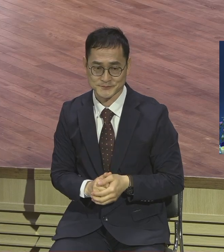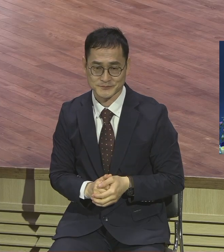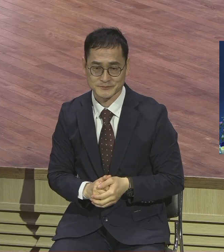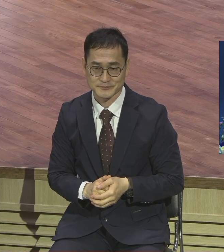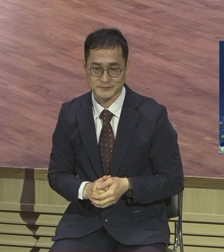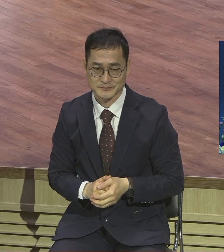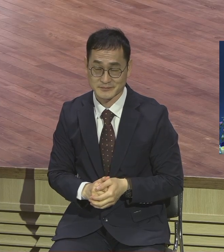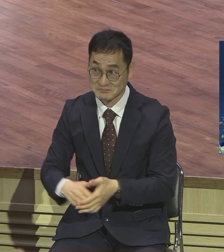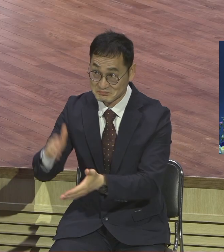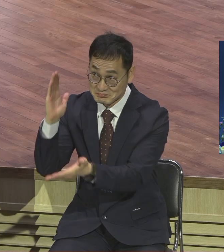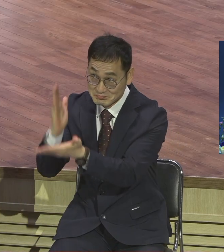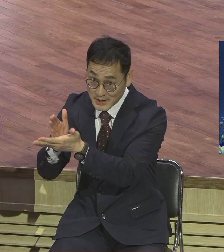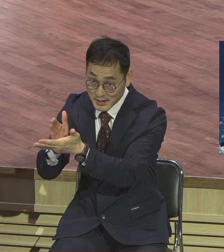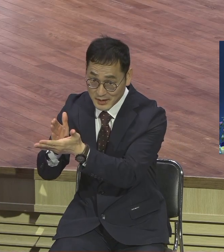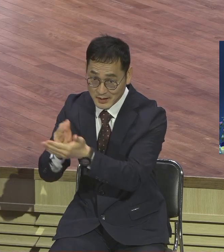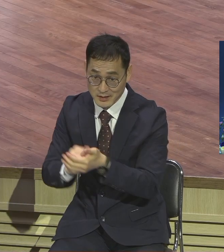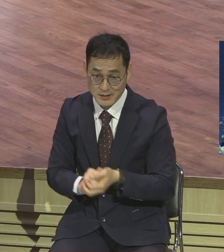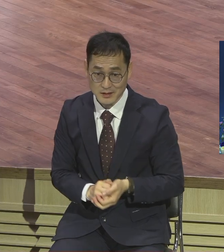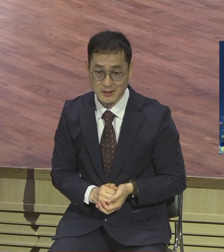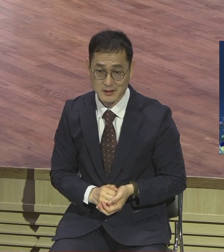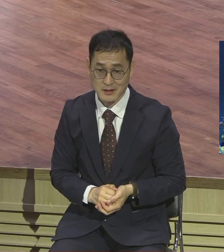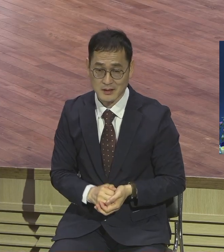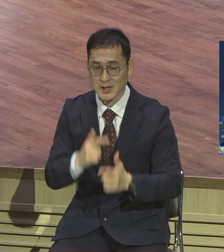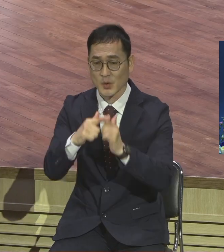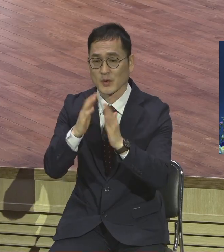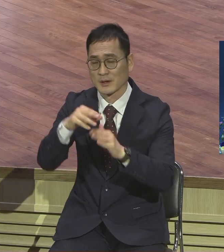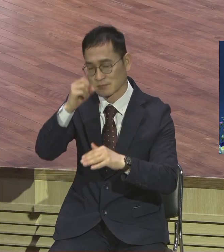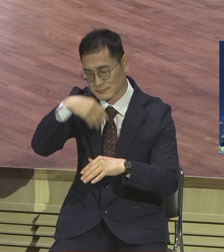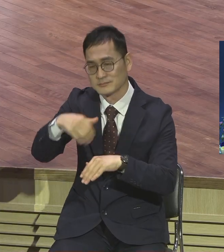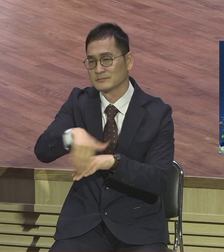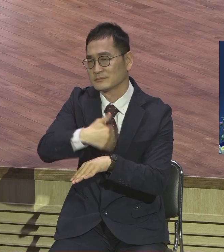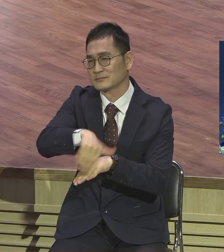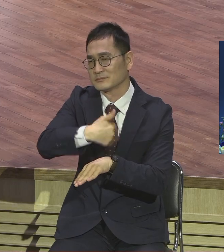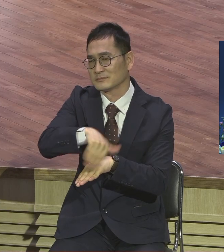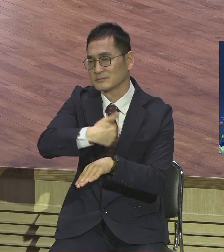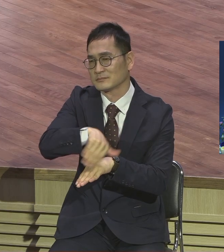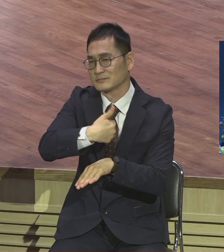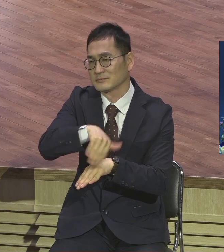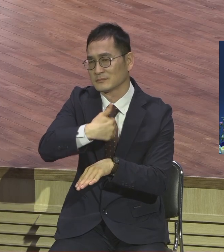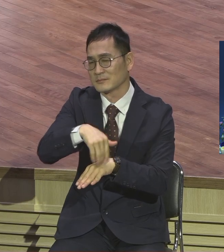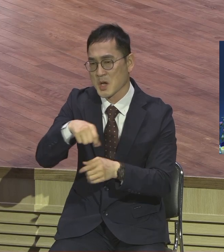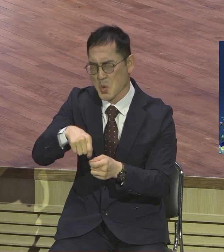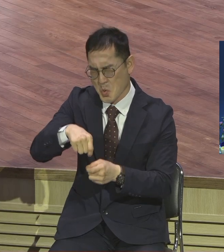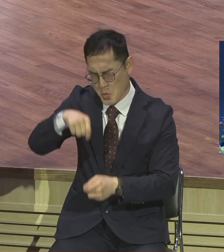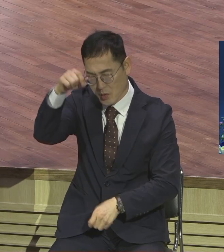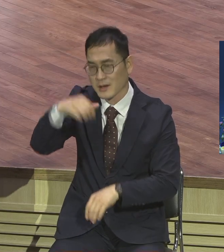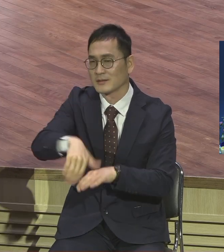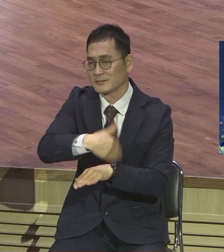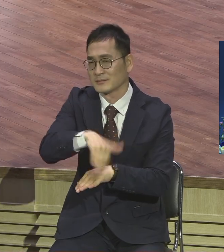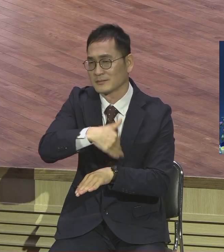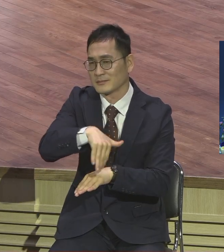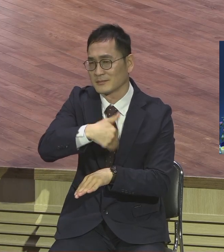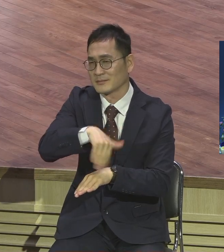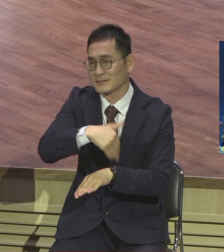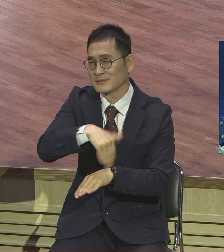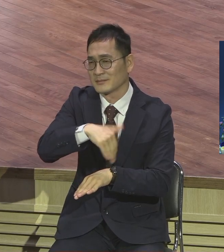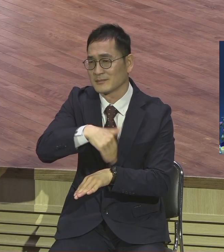사람들은 계속 교회는 다녀도 수십 년 다녀도 교회만 떠나면 육의 사람은